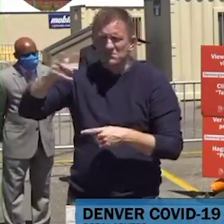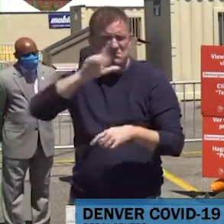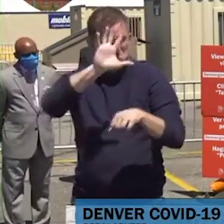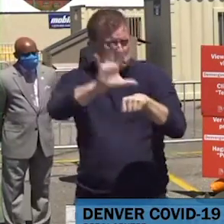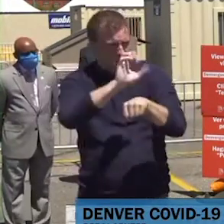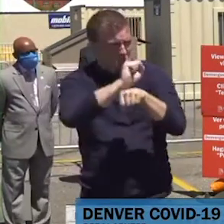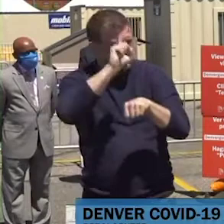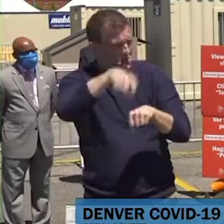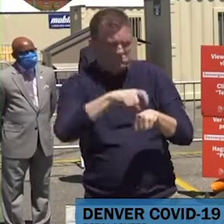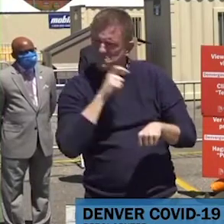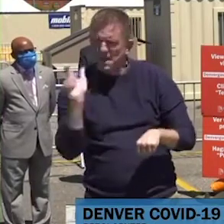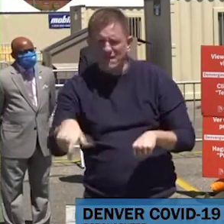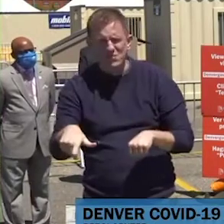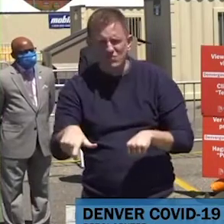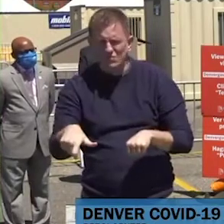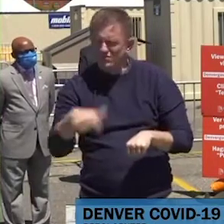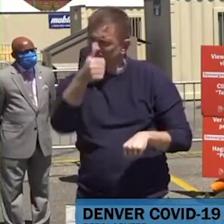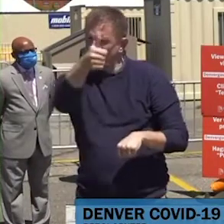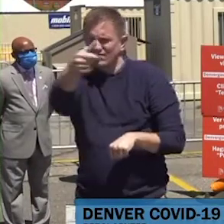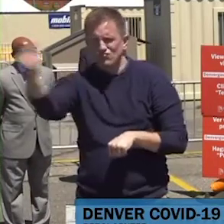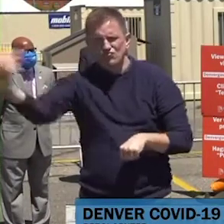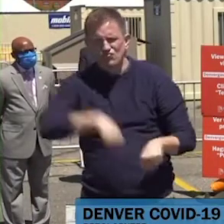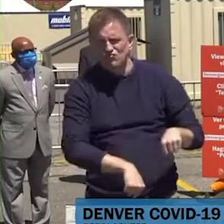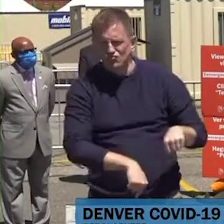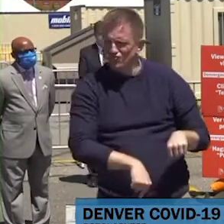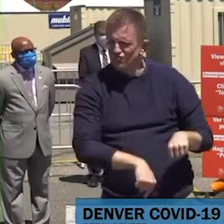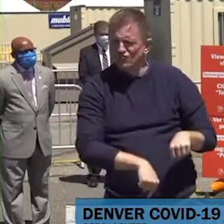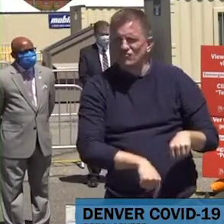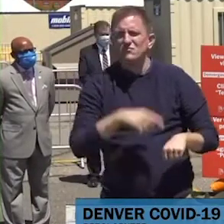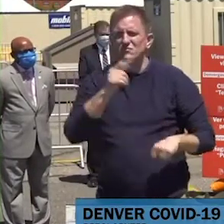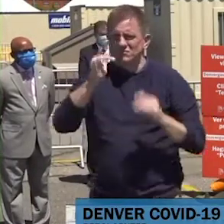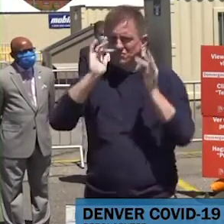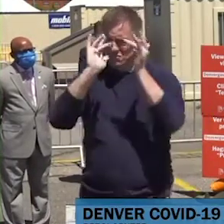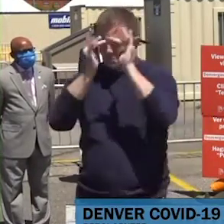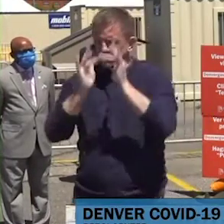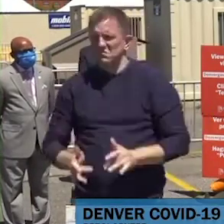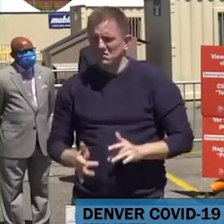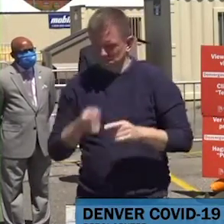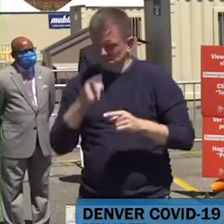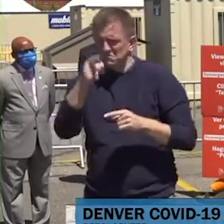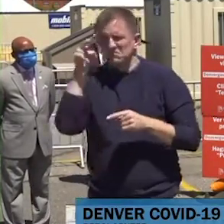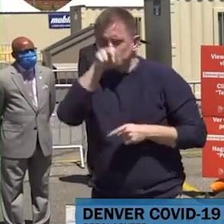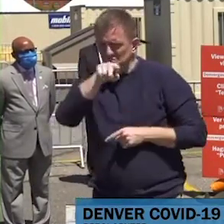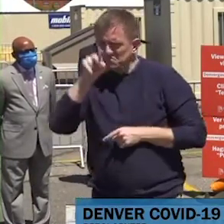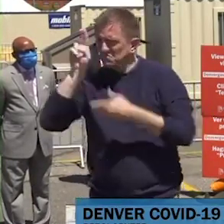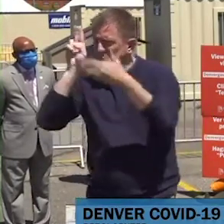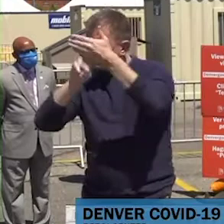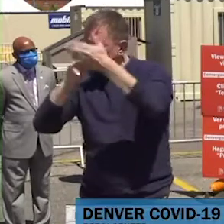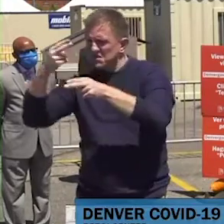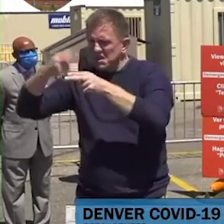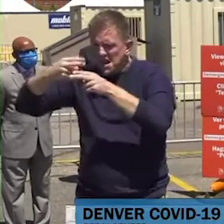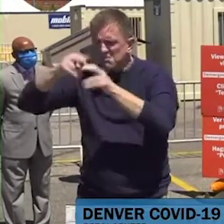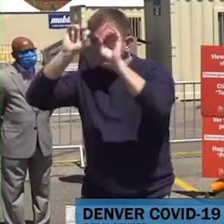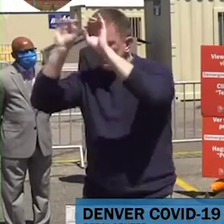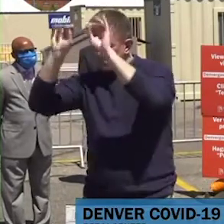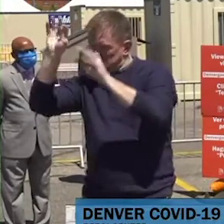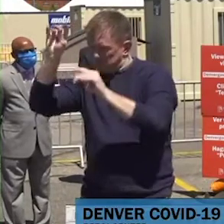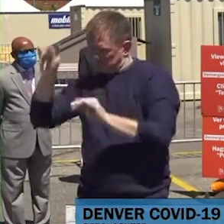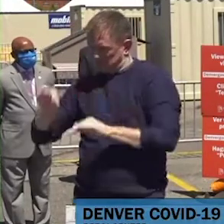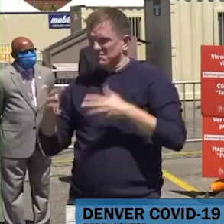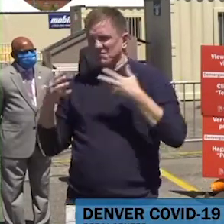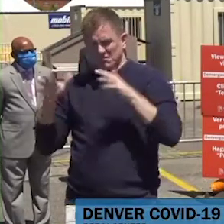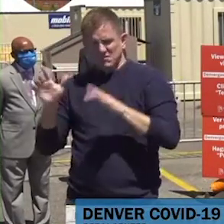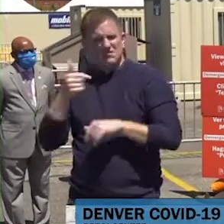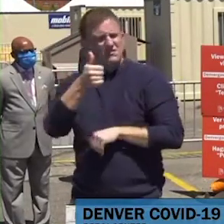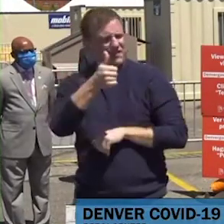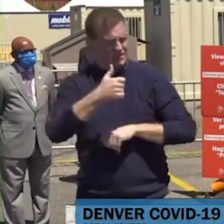venir al Pepsi Center cuando sea conveniente para ellos. Si es que no puedes llegar al Pepsi Center o tienes